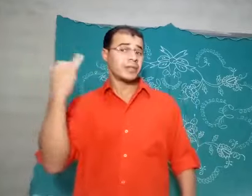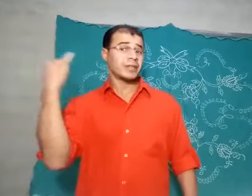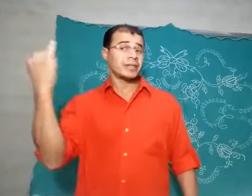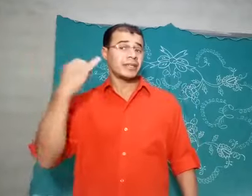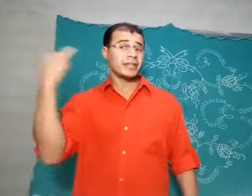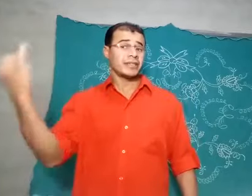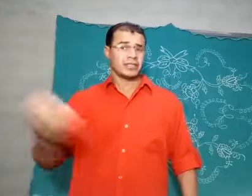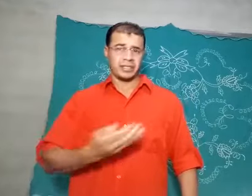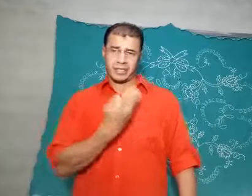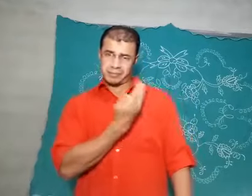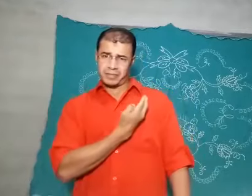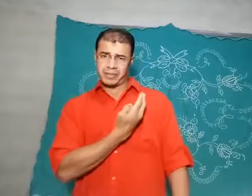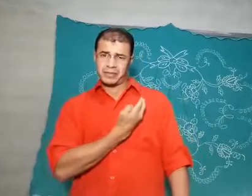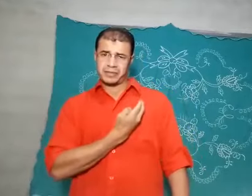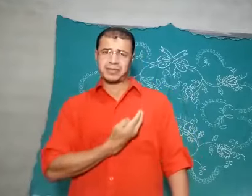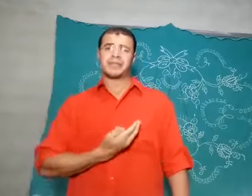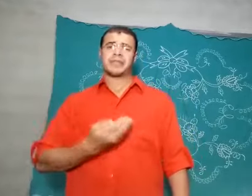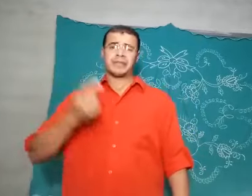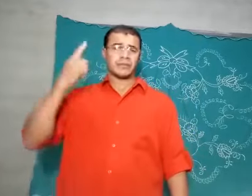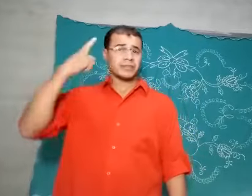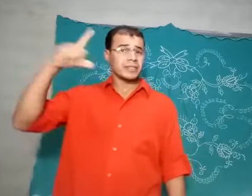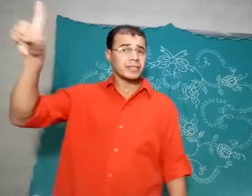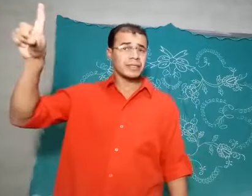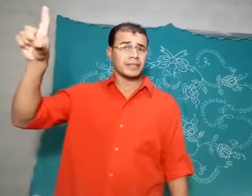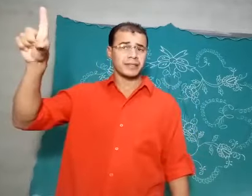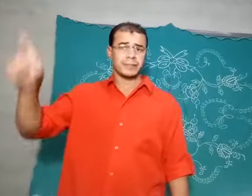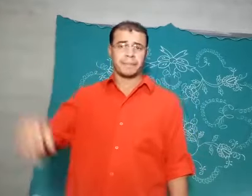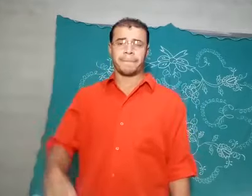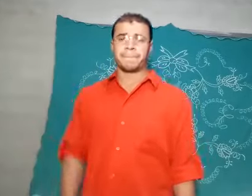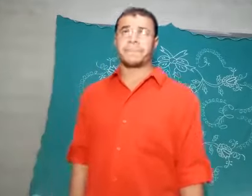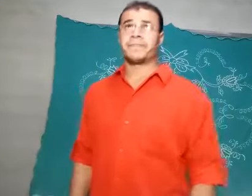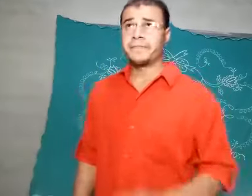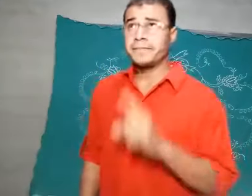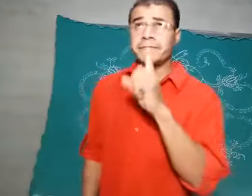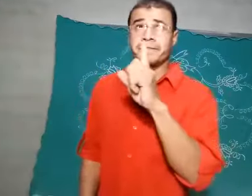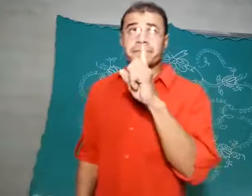A comunicação com os surdos era muito importante e eu queria ter outros amigos.